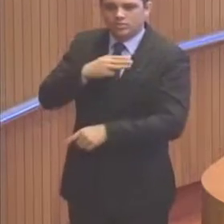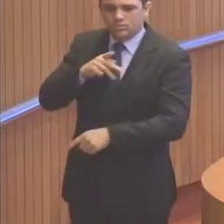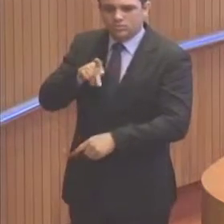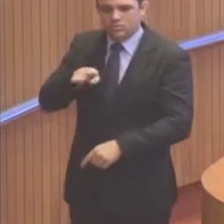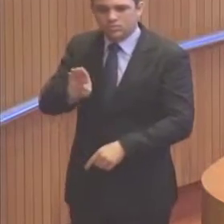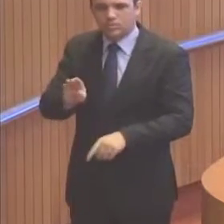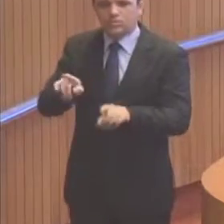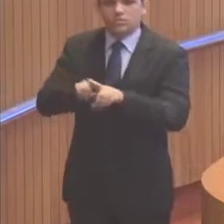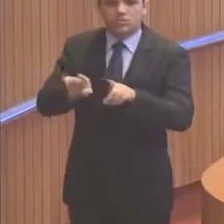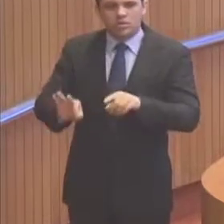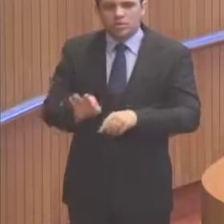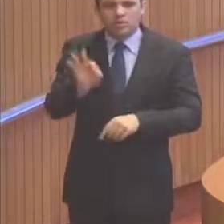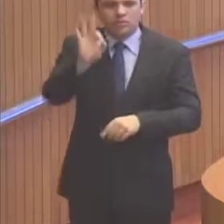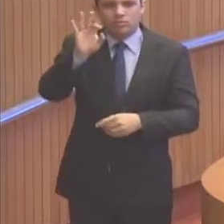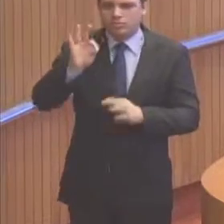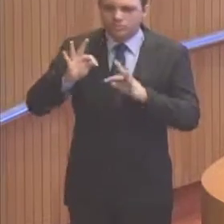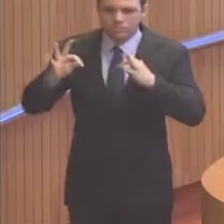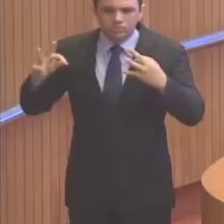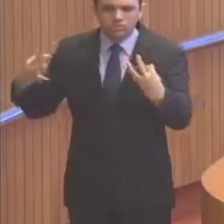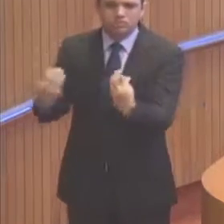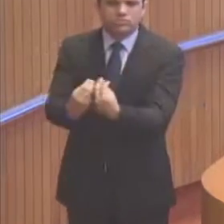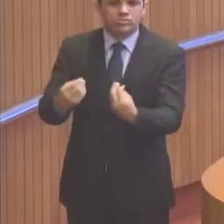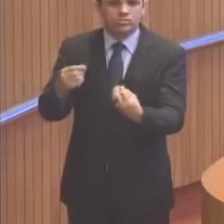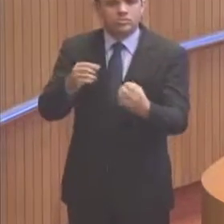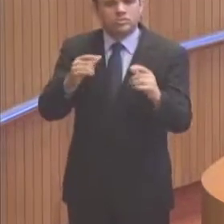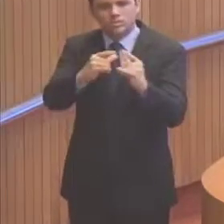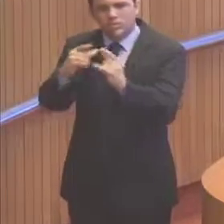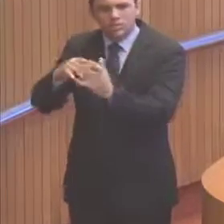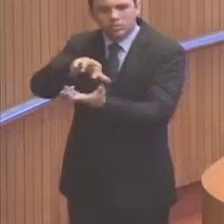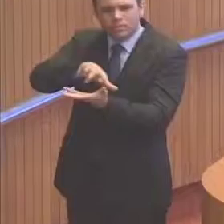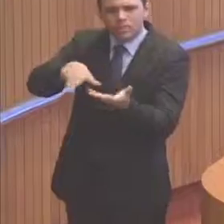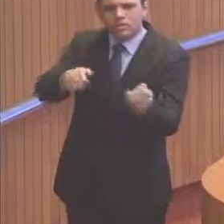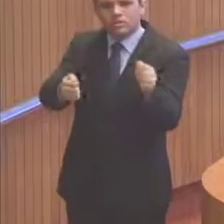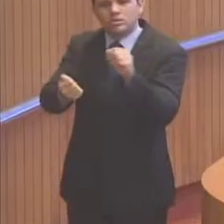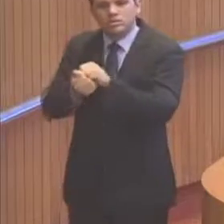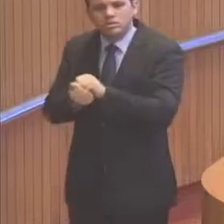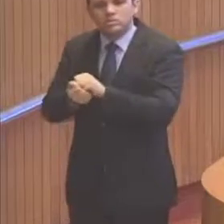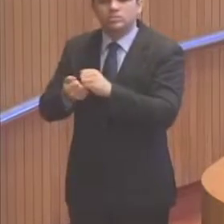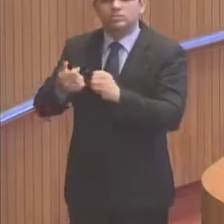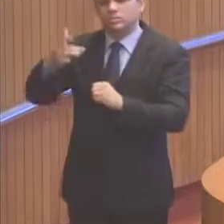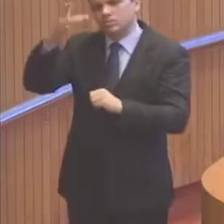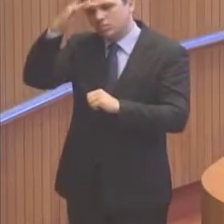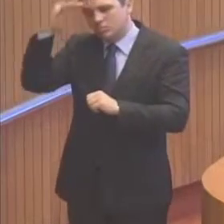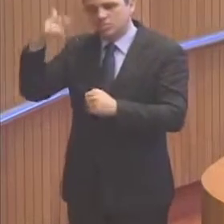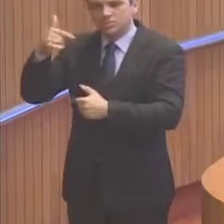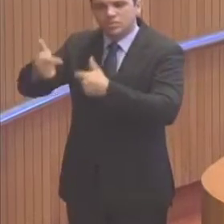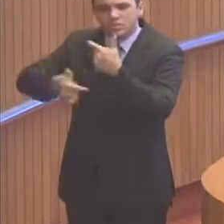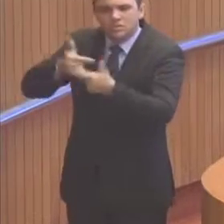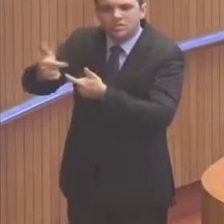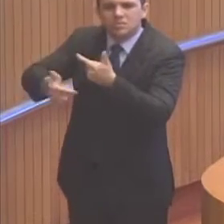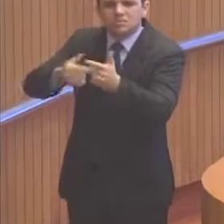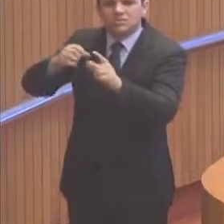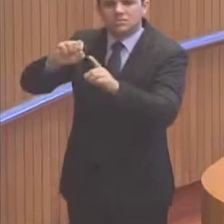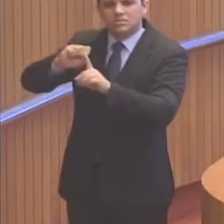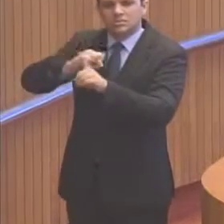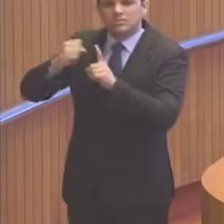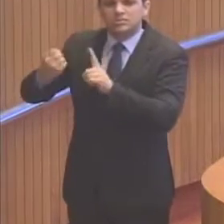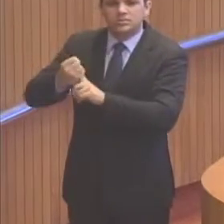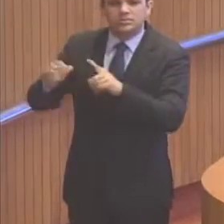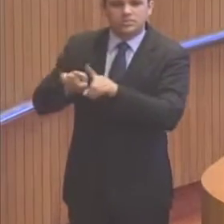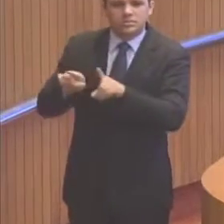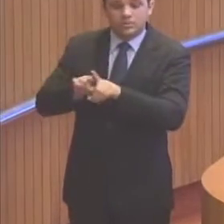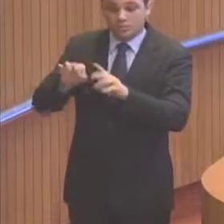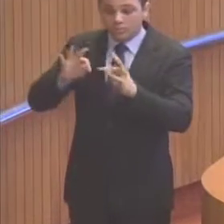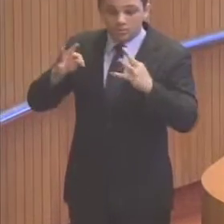Universidade Federal, enfim, várias instituições presentes, movimentos, pessoas da luta social e